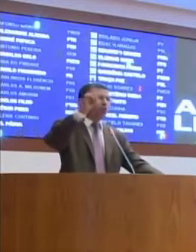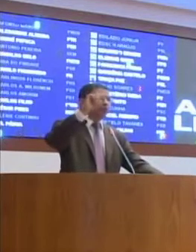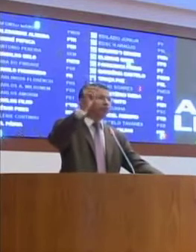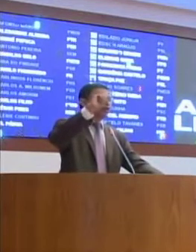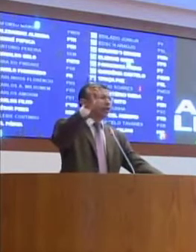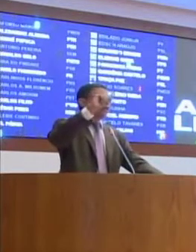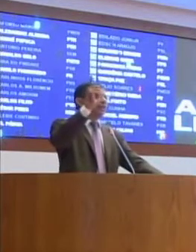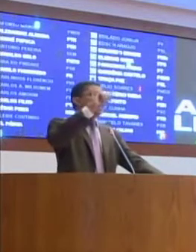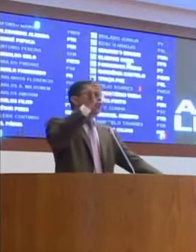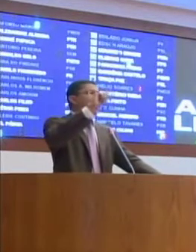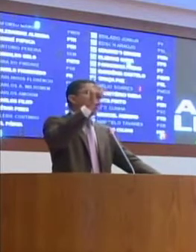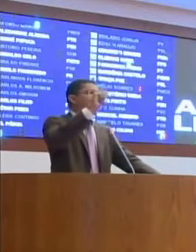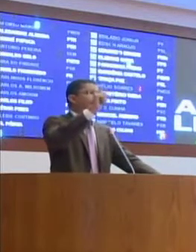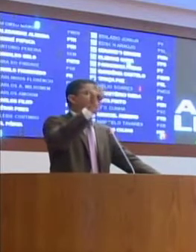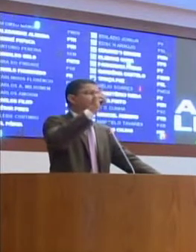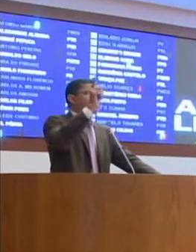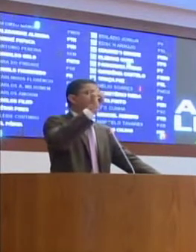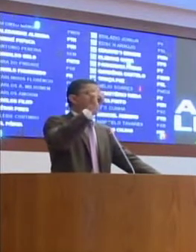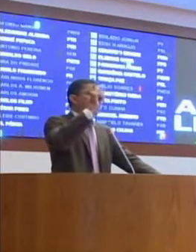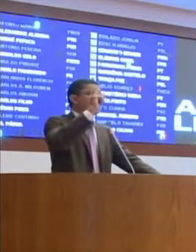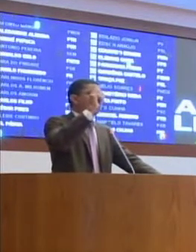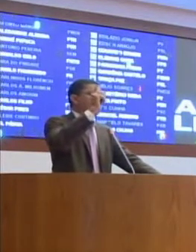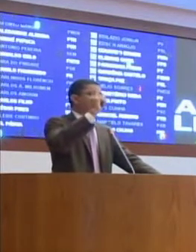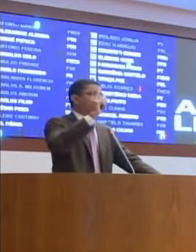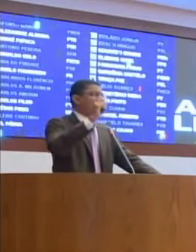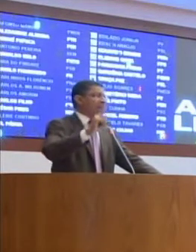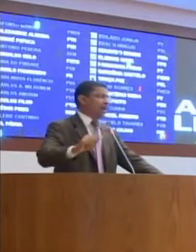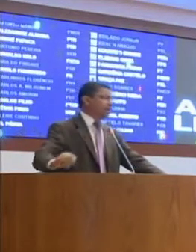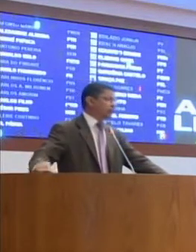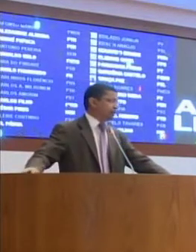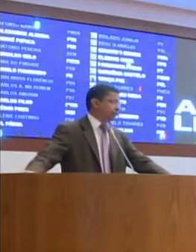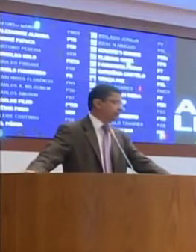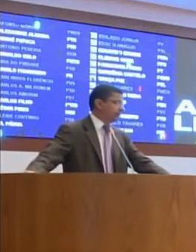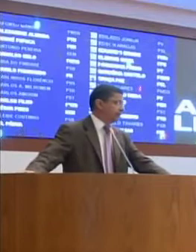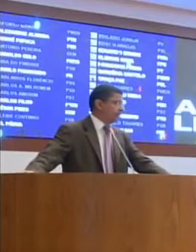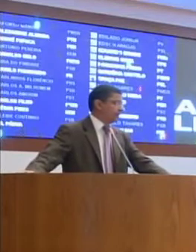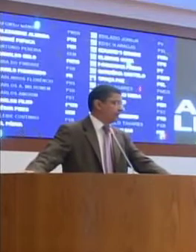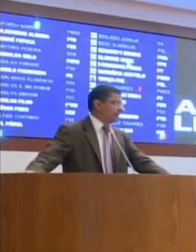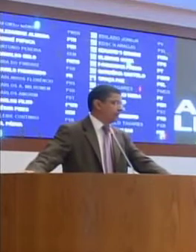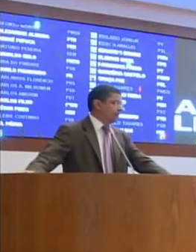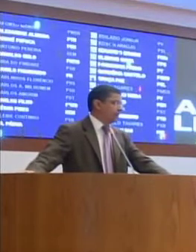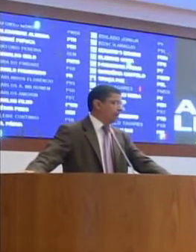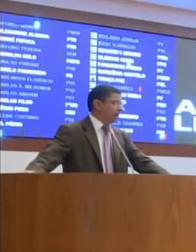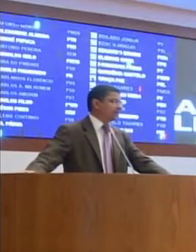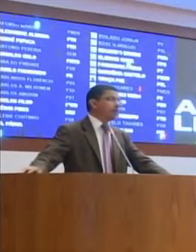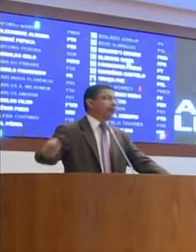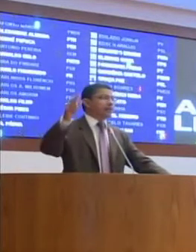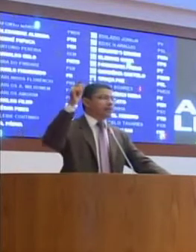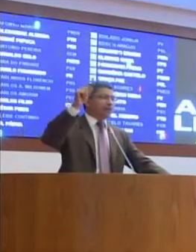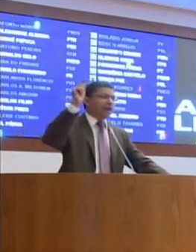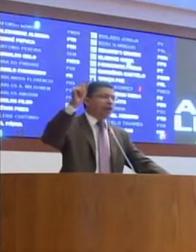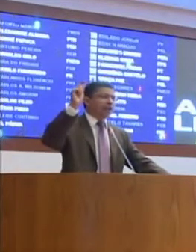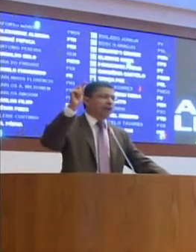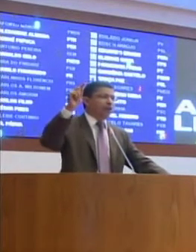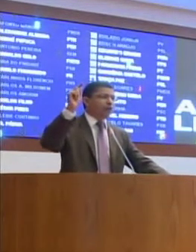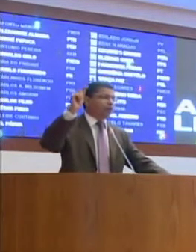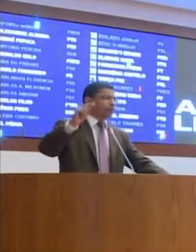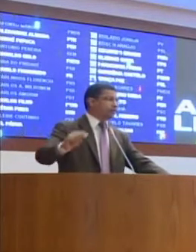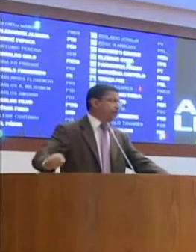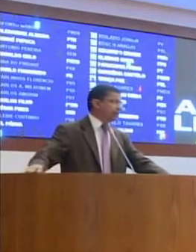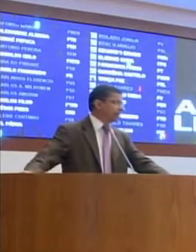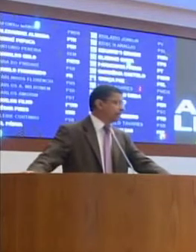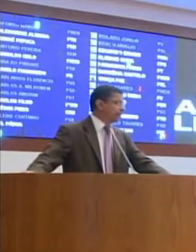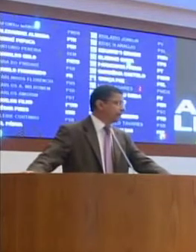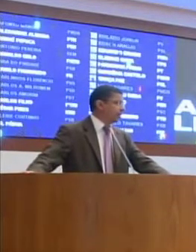Portanto, no momento, não é hora de se falar em aumento de passagem. As empresas têm que botar a mão